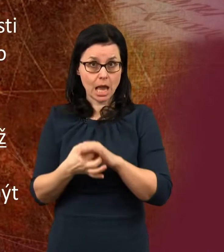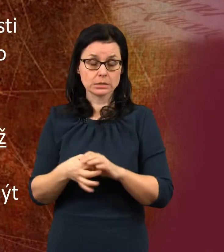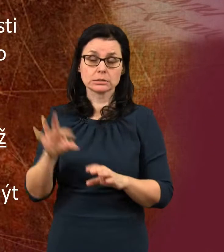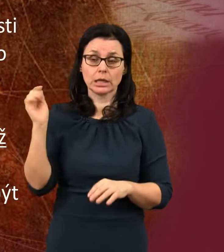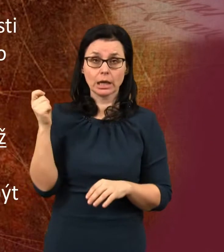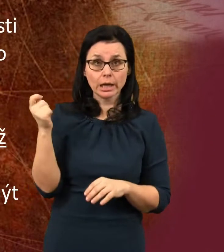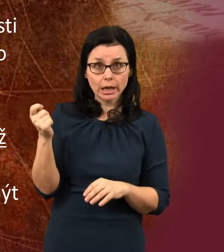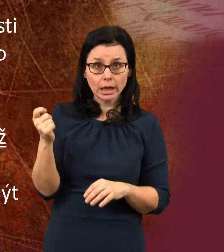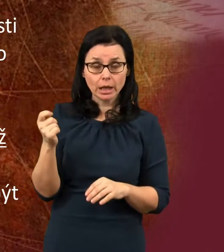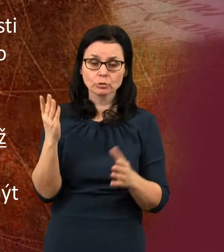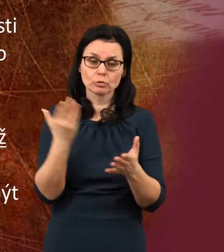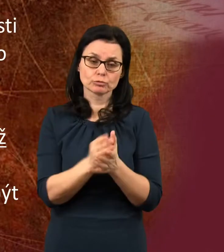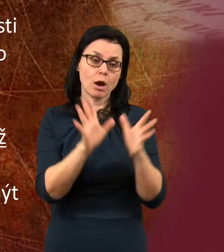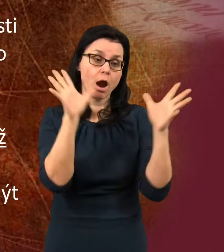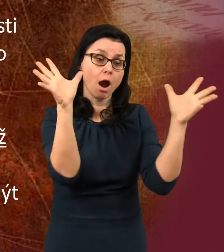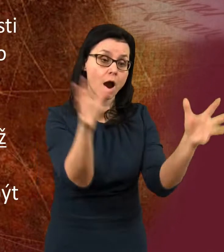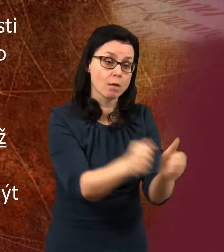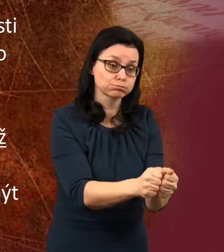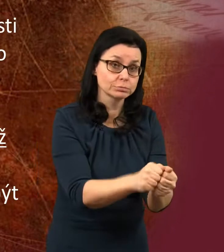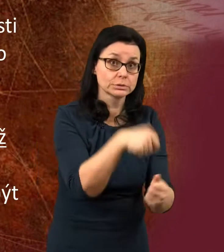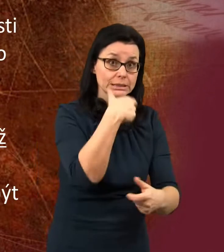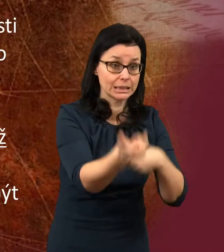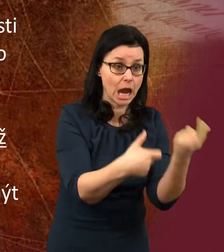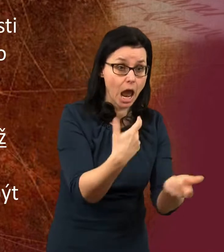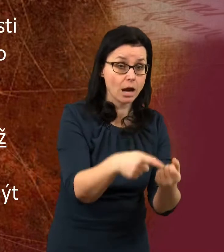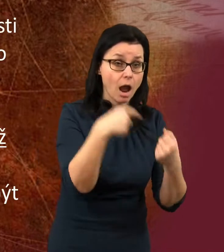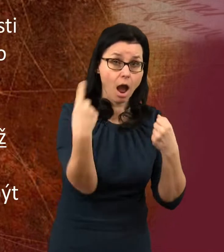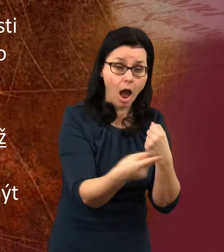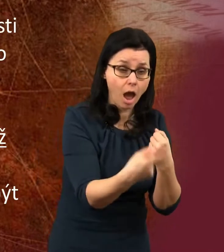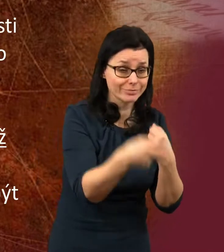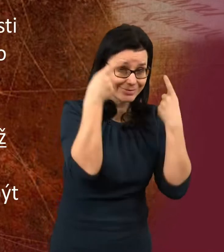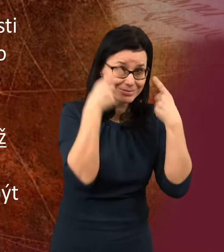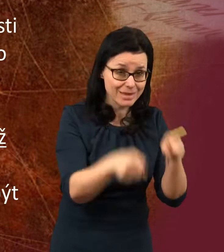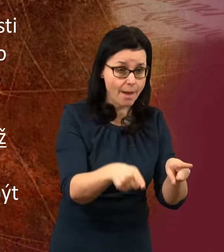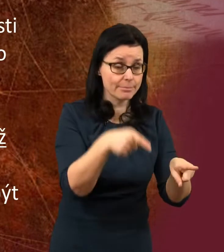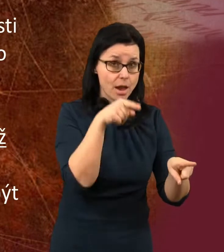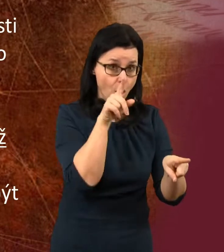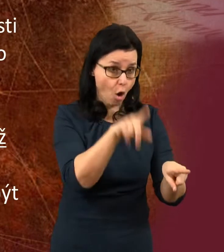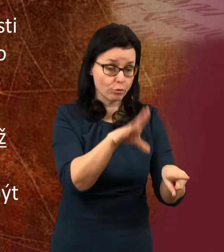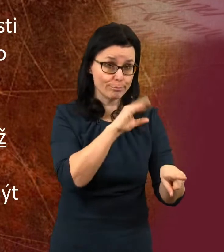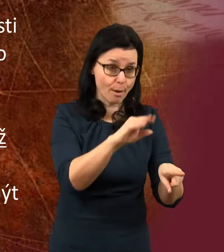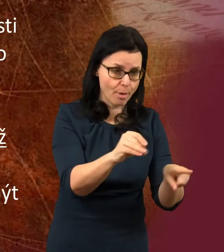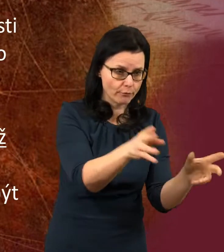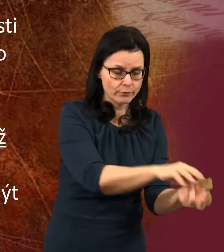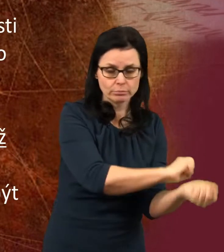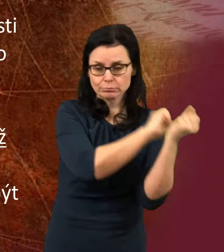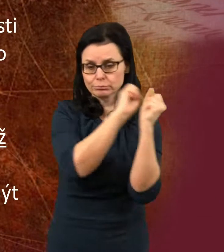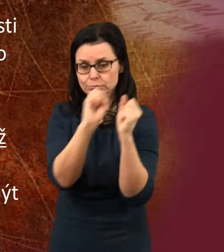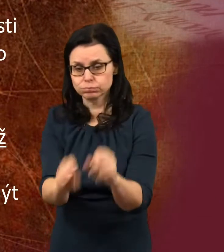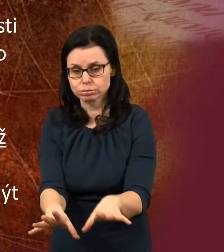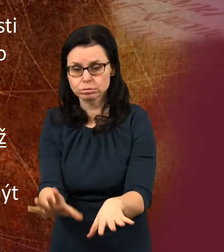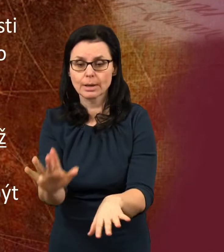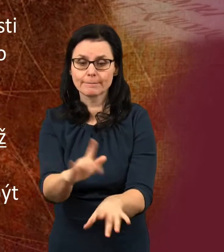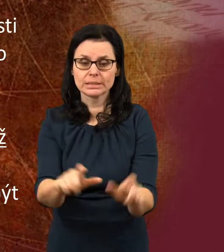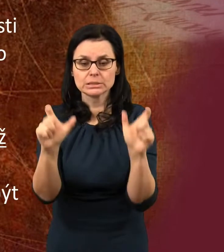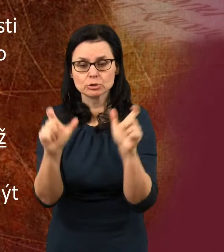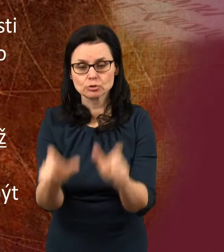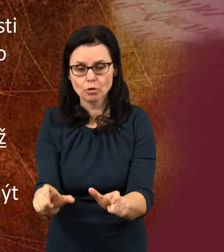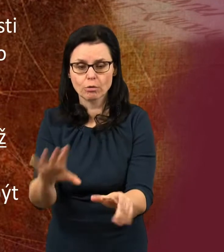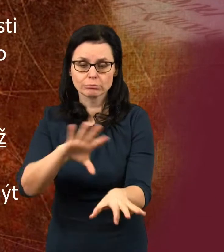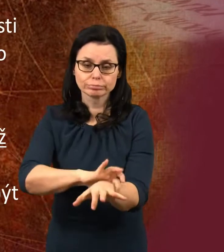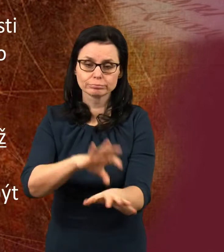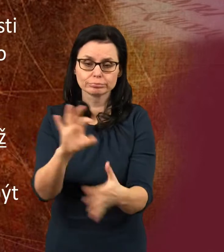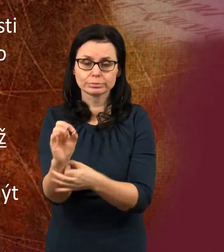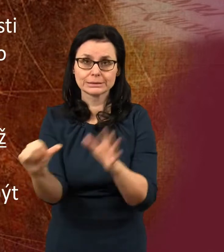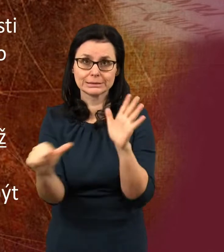Vzmocnil se draka, toho dávného hada, toho dňábla a satana a na tisíc let jej spoutal.